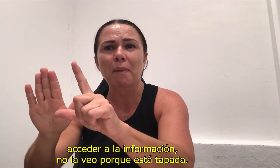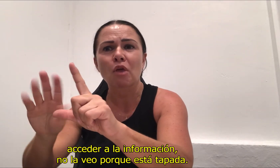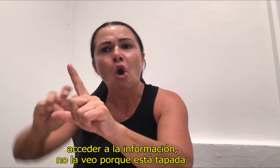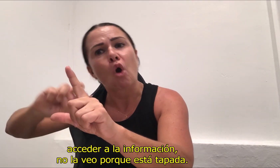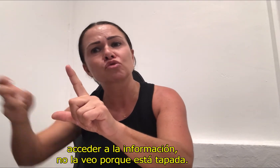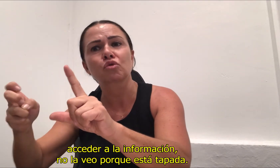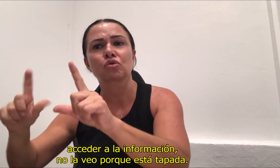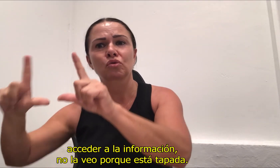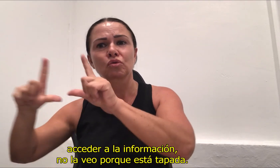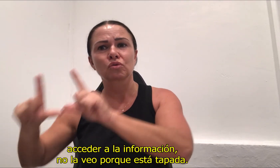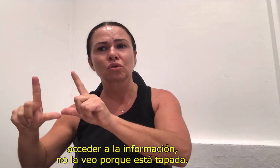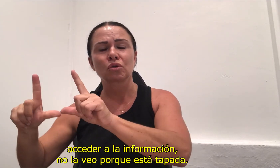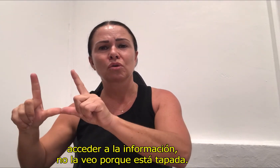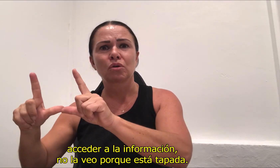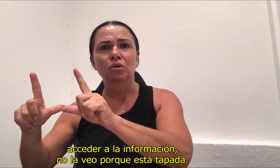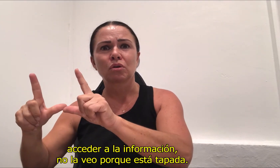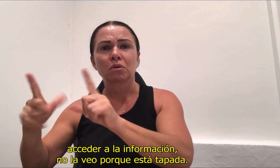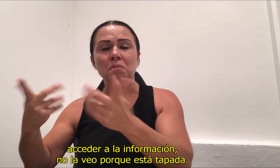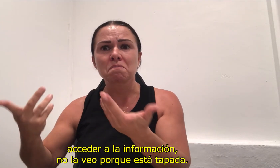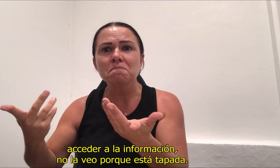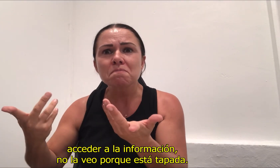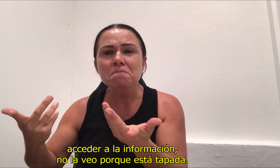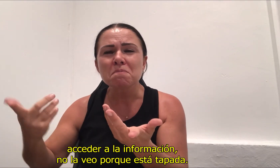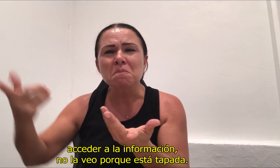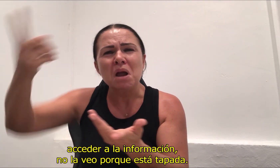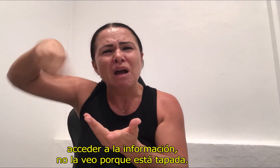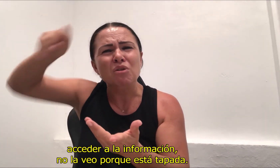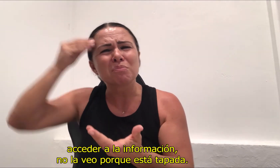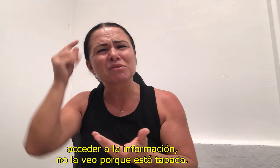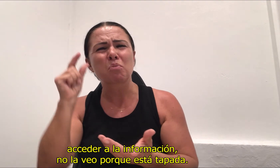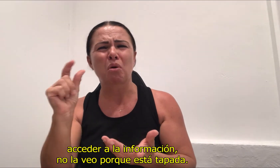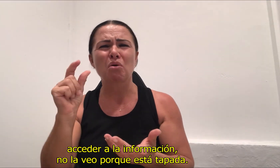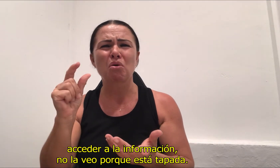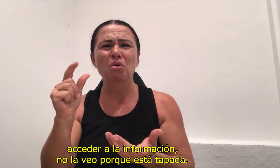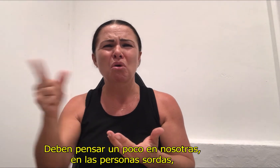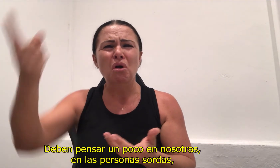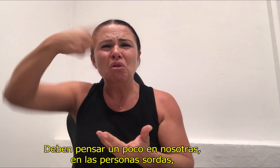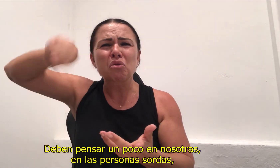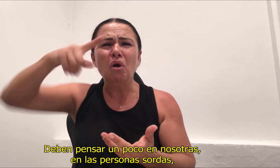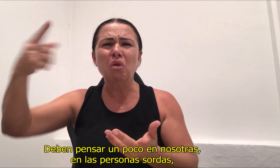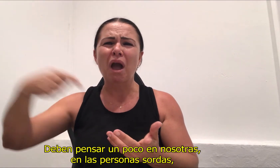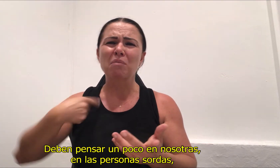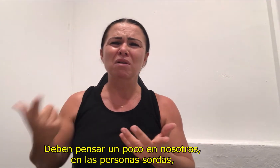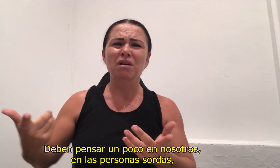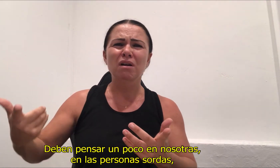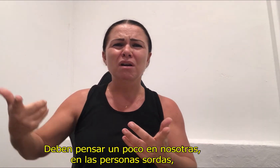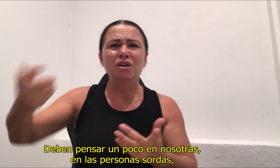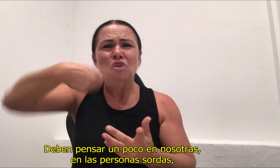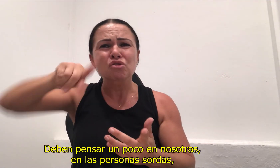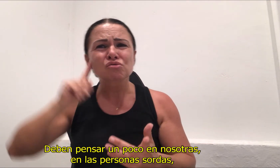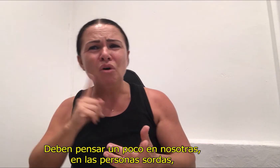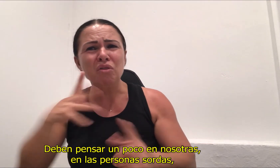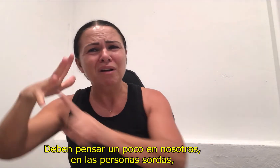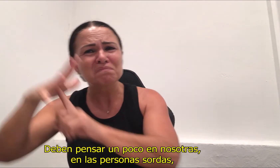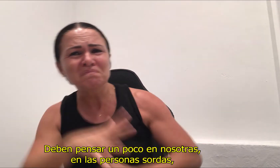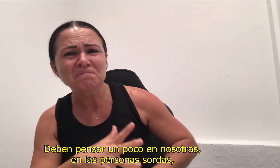No la veo porque está tapada. Deben pensar un poco en nosotras, en las personas sordas.